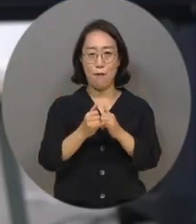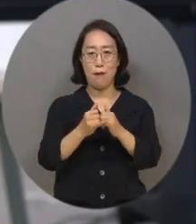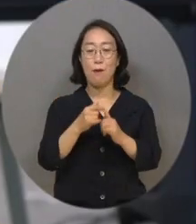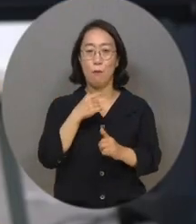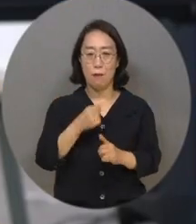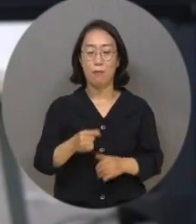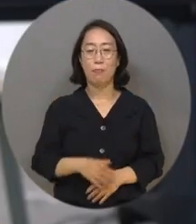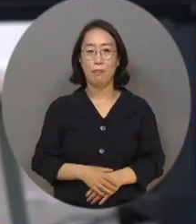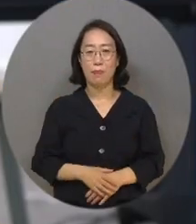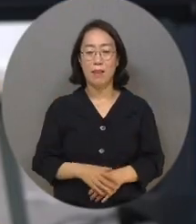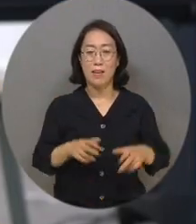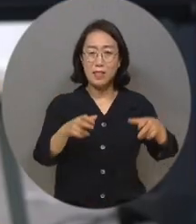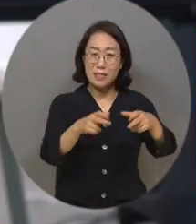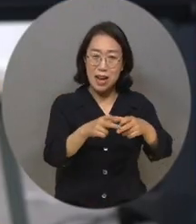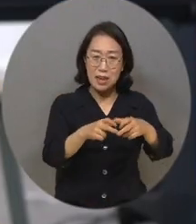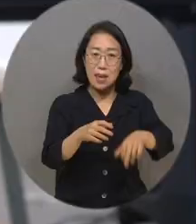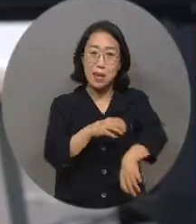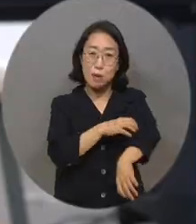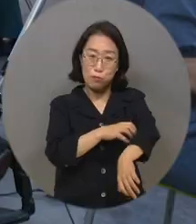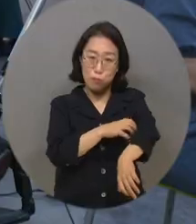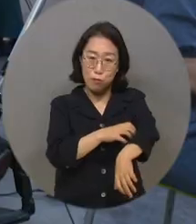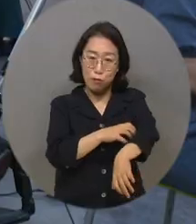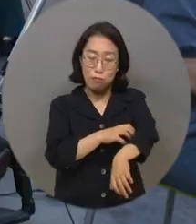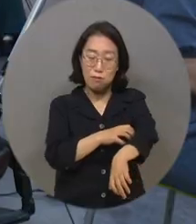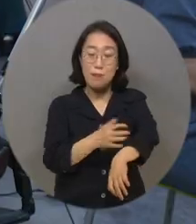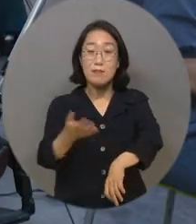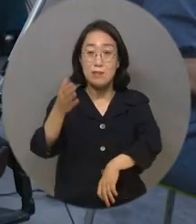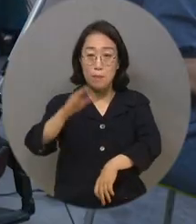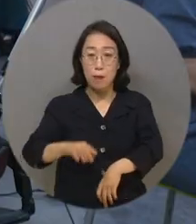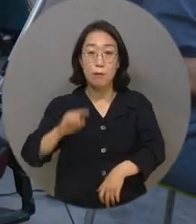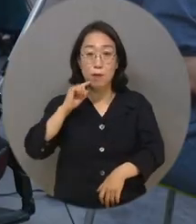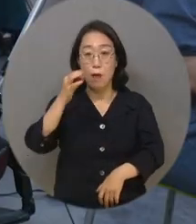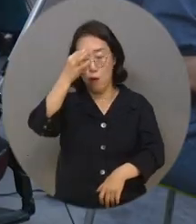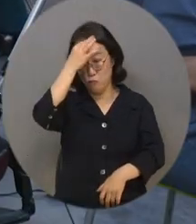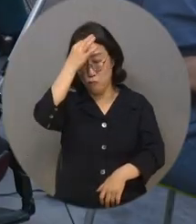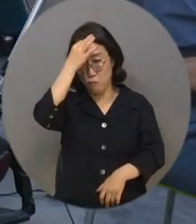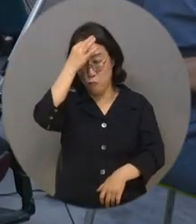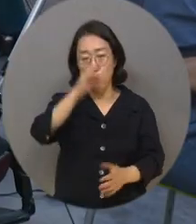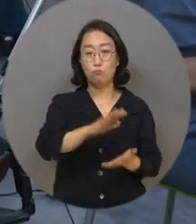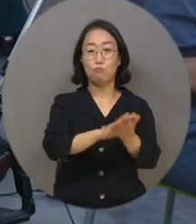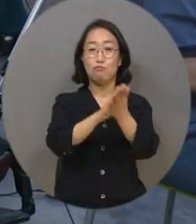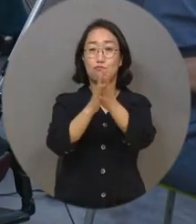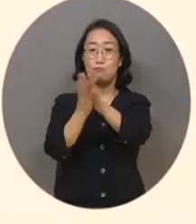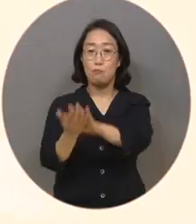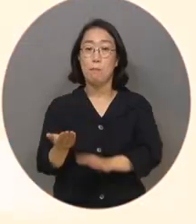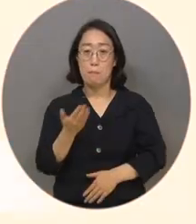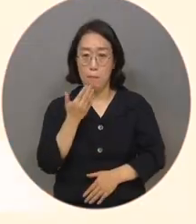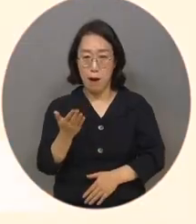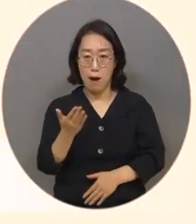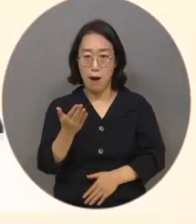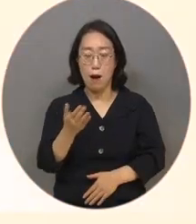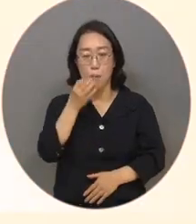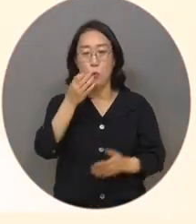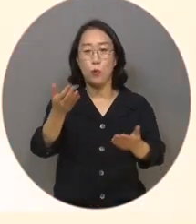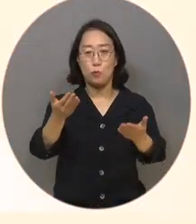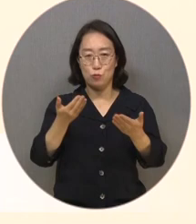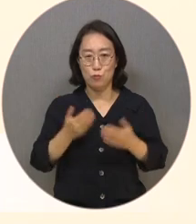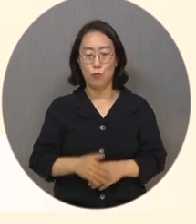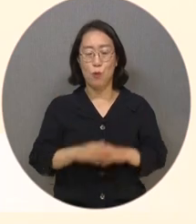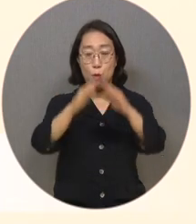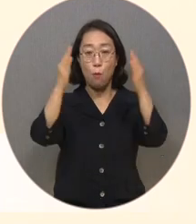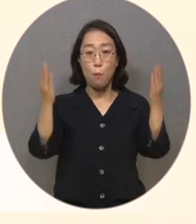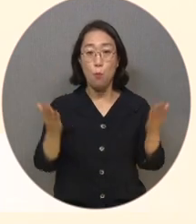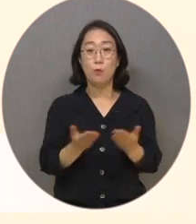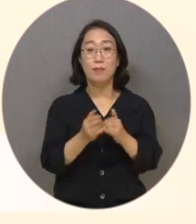또한 장애가 결코 불편만이 아닌 예술로 수화 과정이란 것을 함께 보여줬습니다. 모든 사람들이